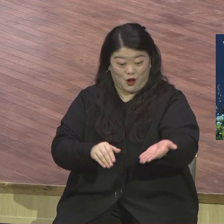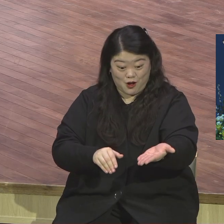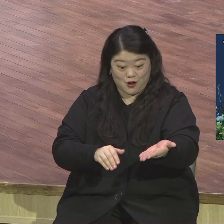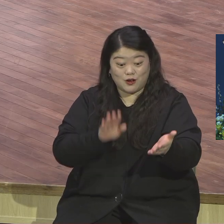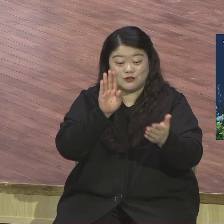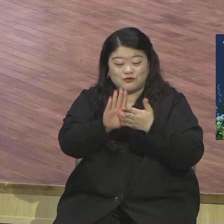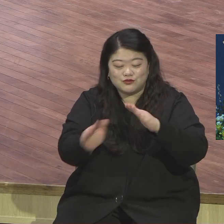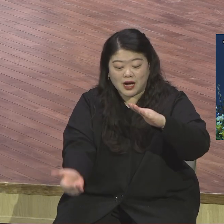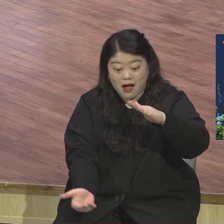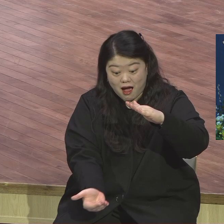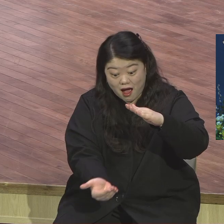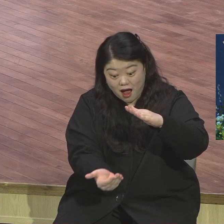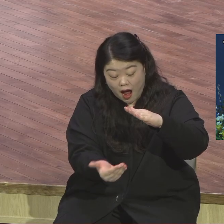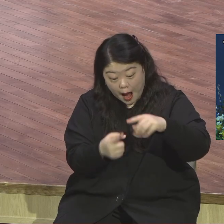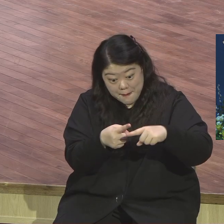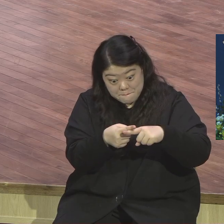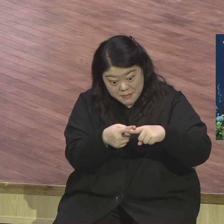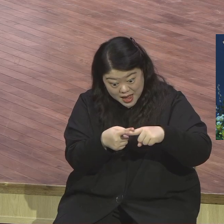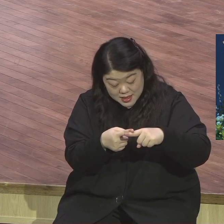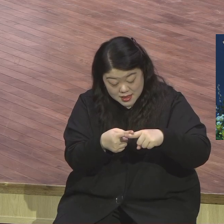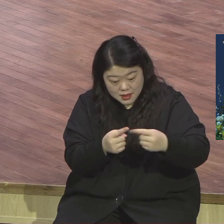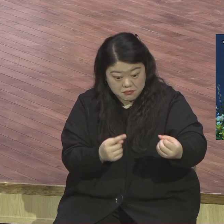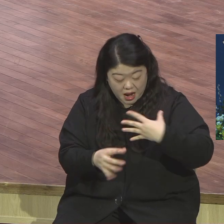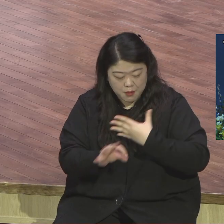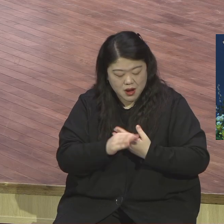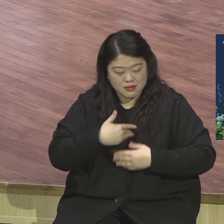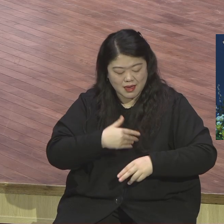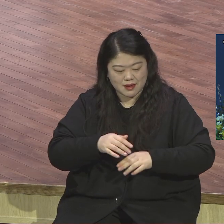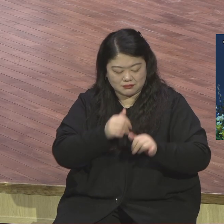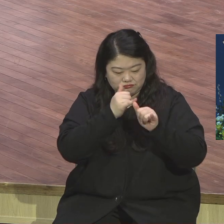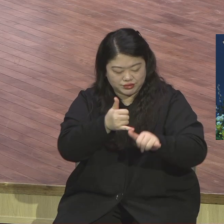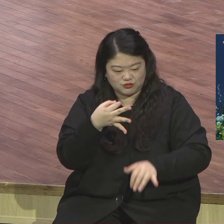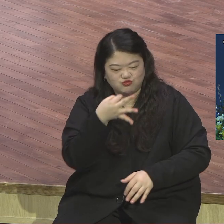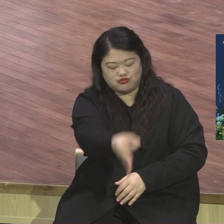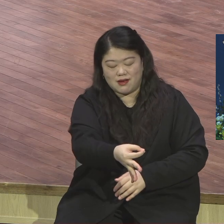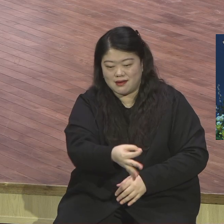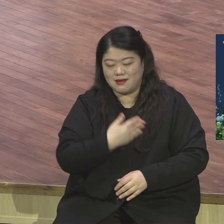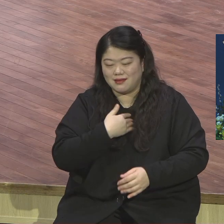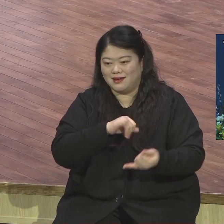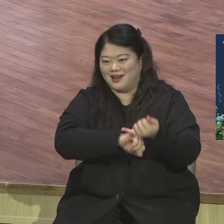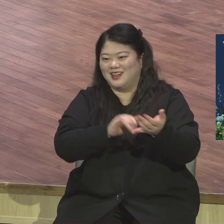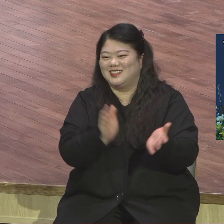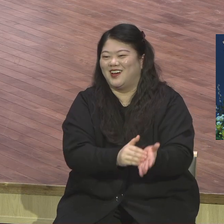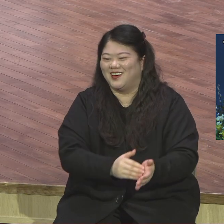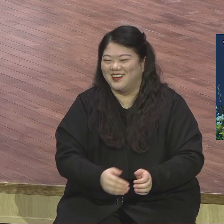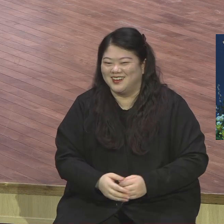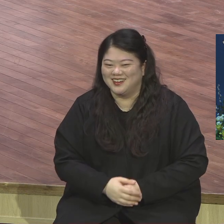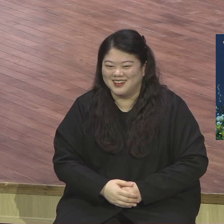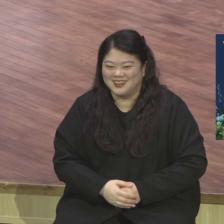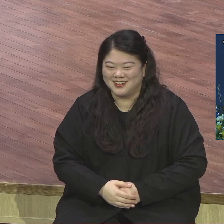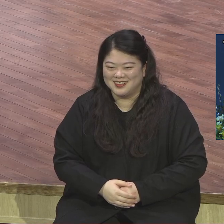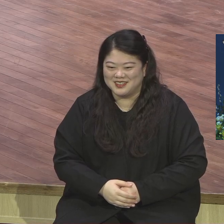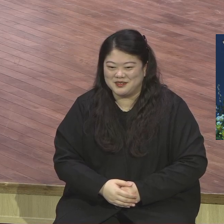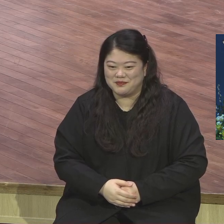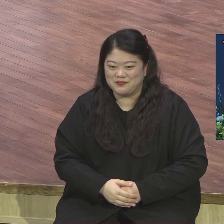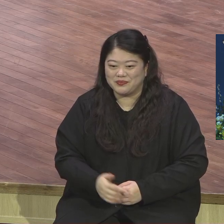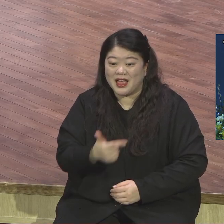만들어라. 하나님이 원하시는 현장 하나님이 보내시는 제자들을 만나야 돼요. 적어도 각 대교구마다 이런